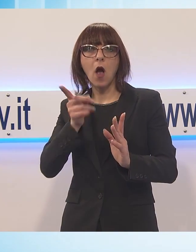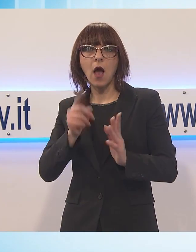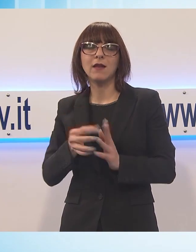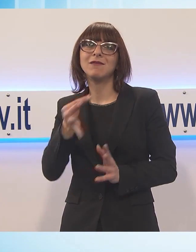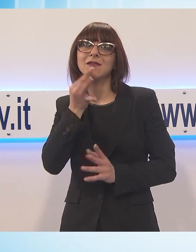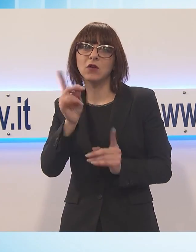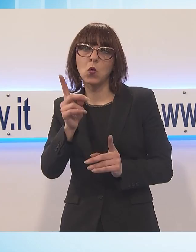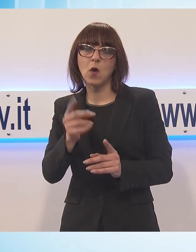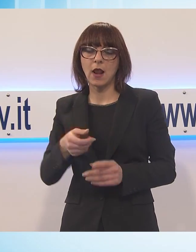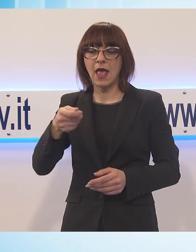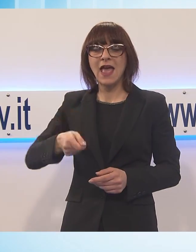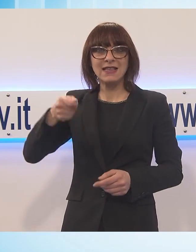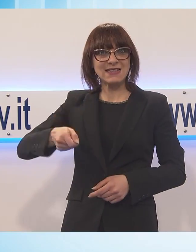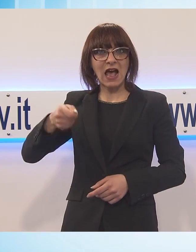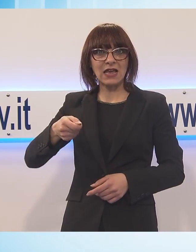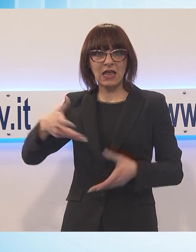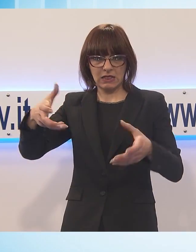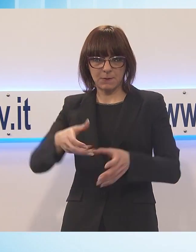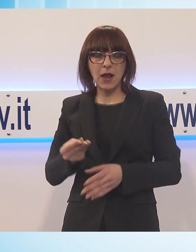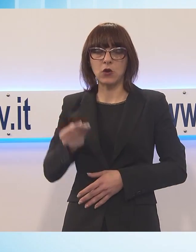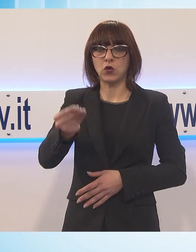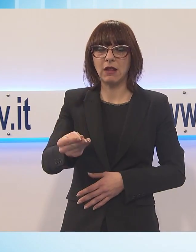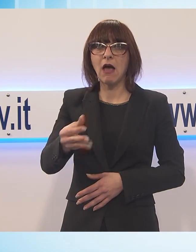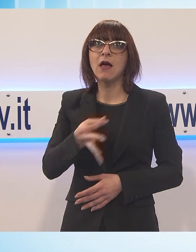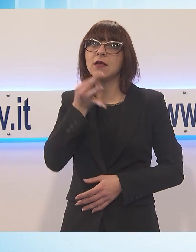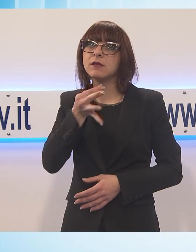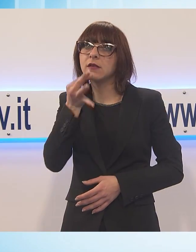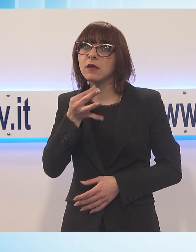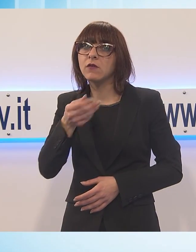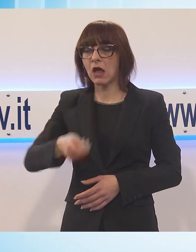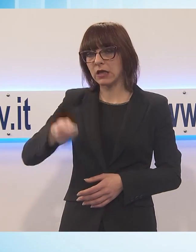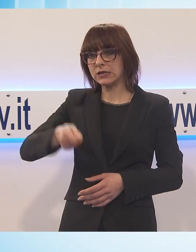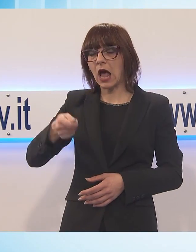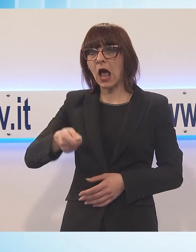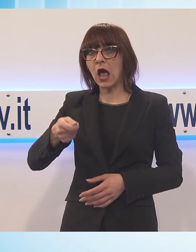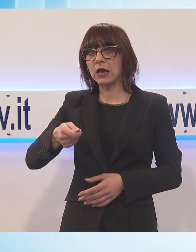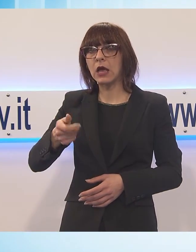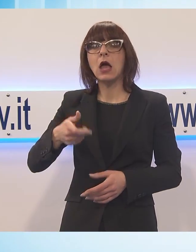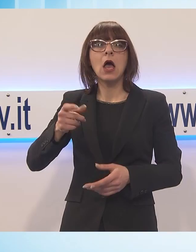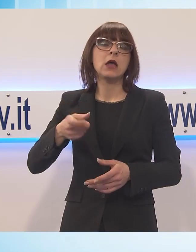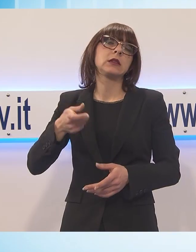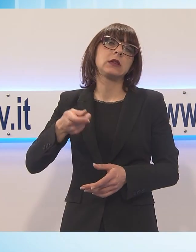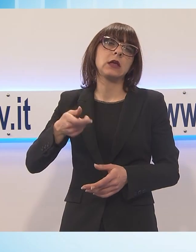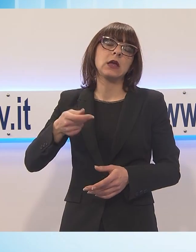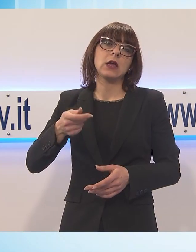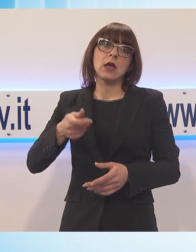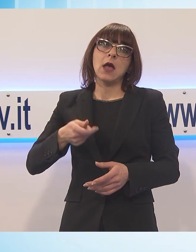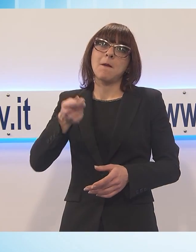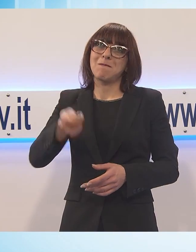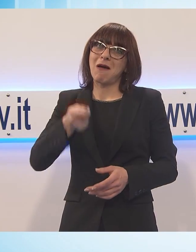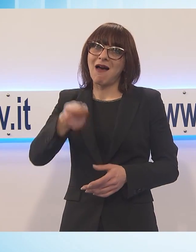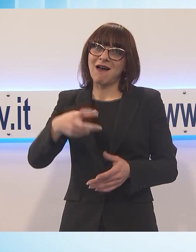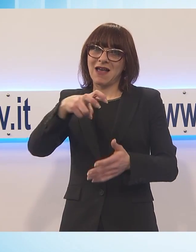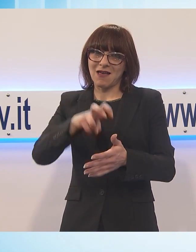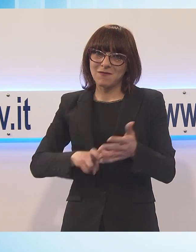ed è importante per il cittadino avere uno strumento di conoscenza. Il portale del cittadino è improntato alla